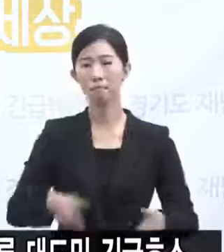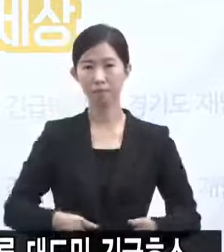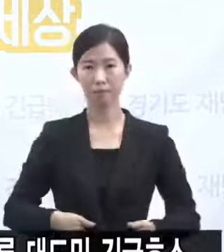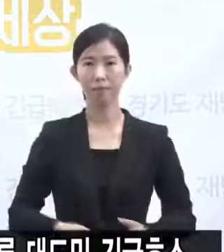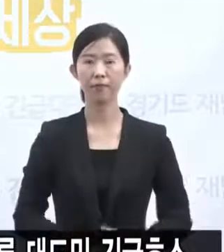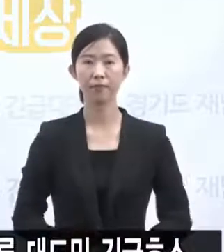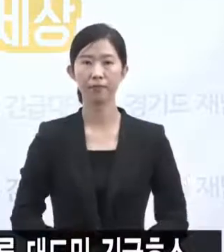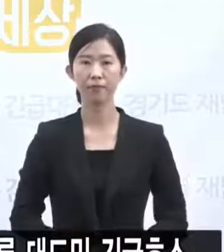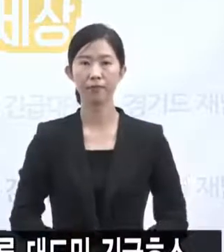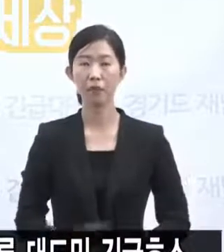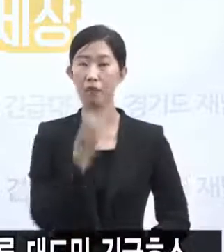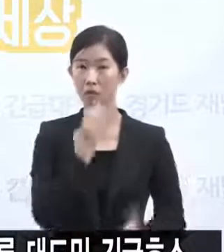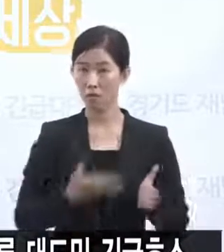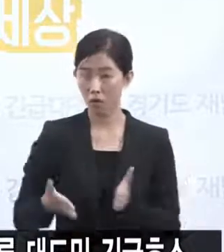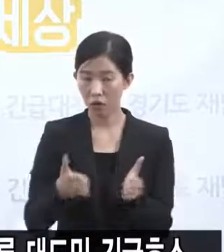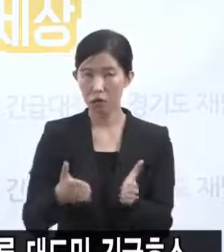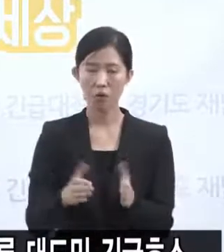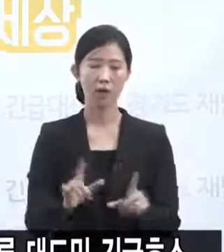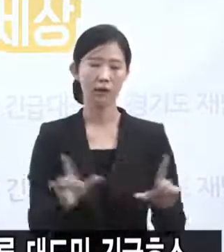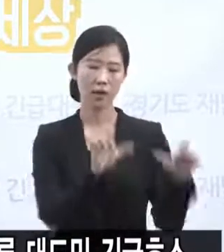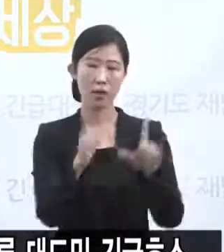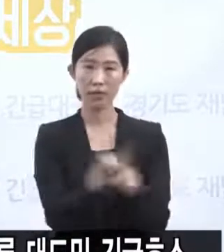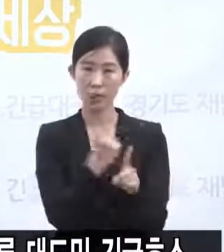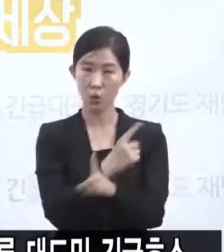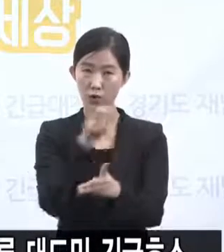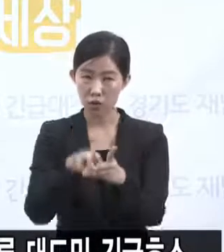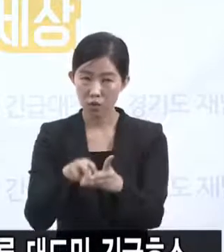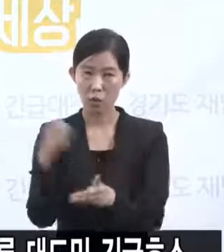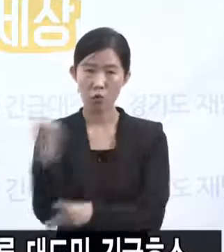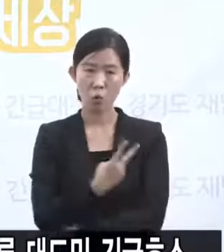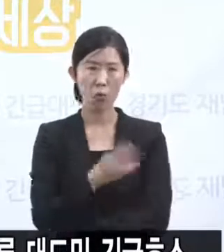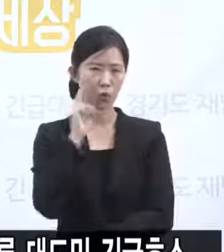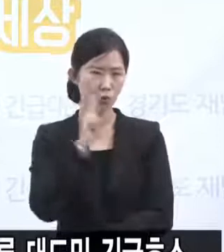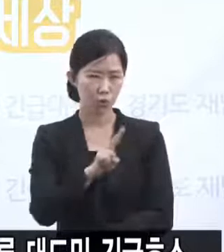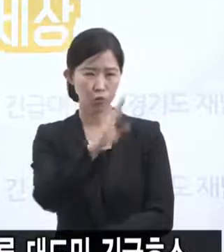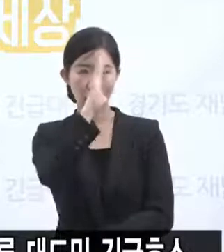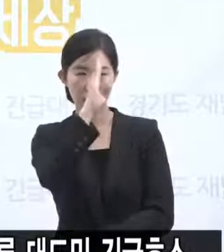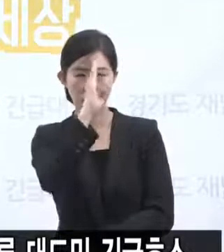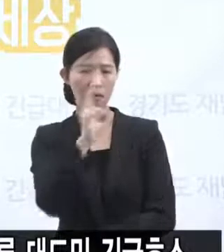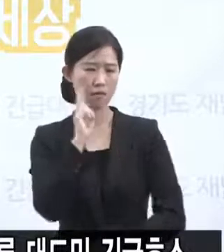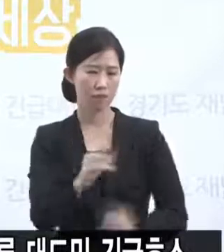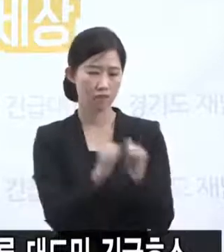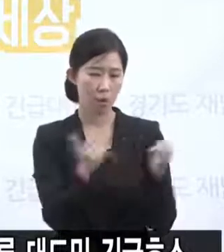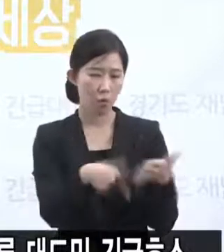경기도는 생활치료센터와 격리병실 및 중환자실을 최대한 신속히 확보해 나가겠지만